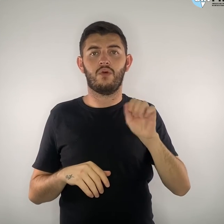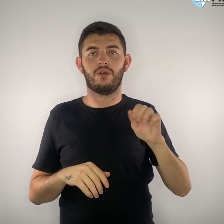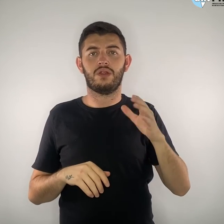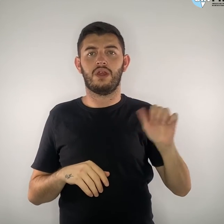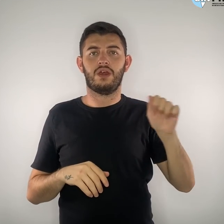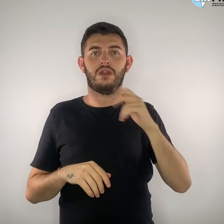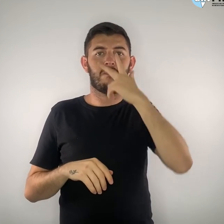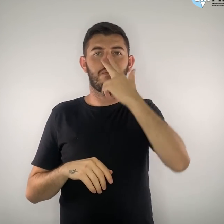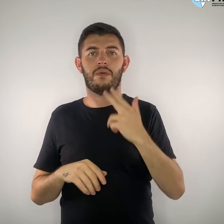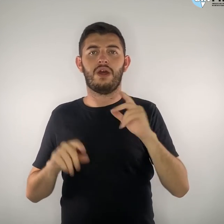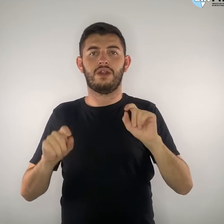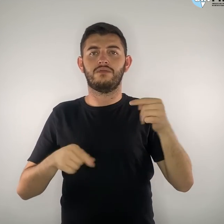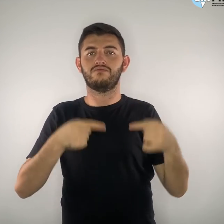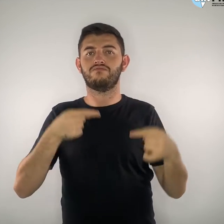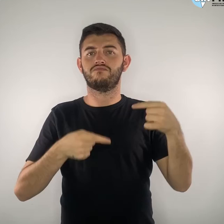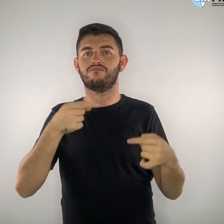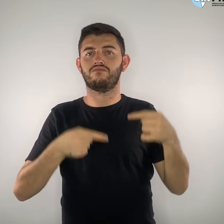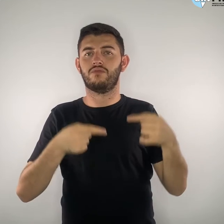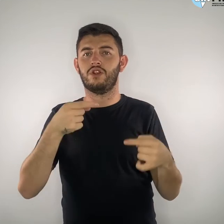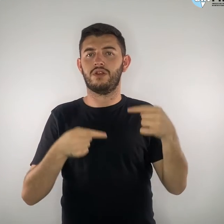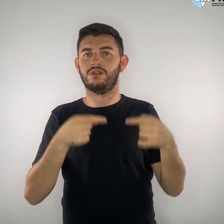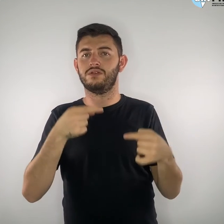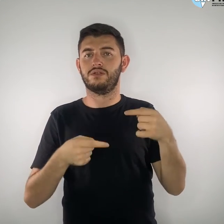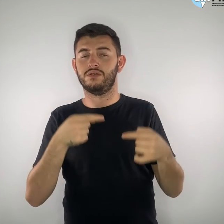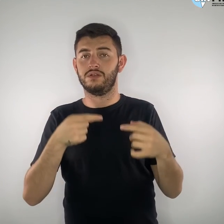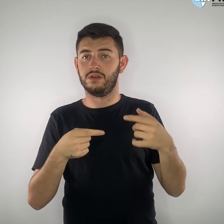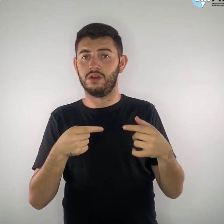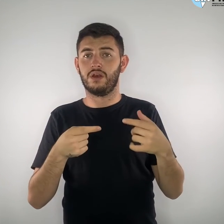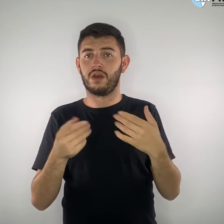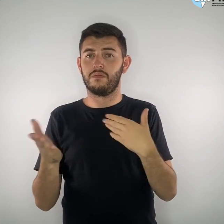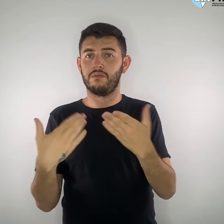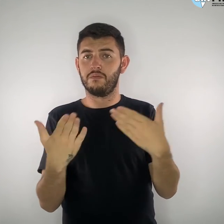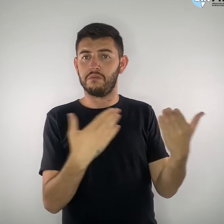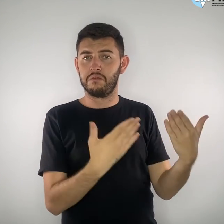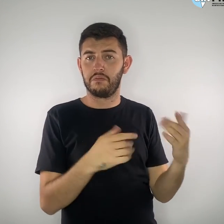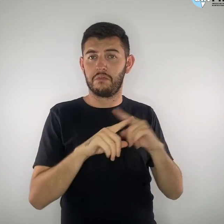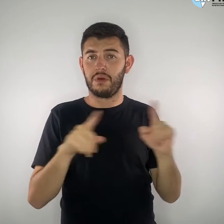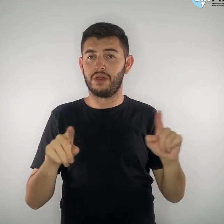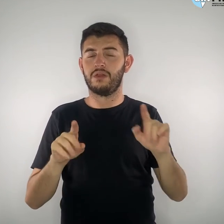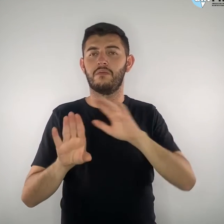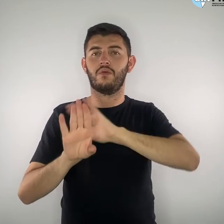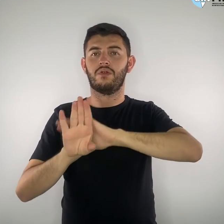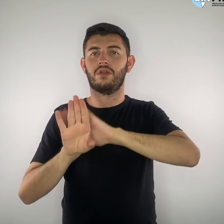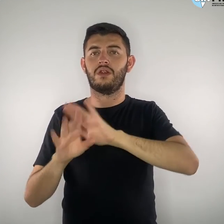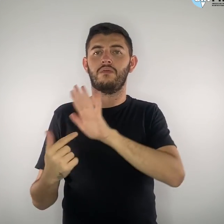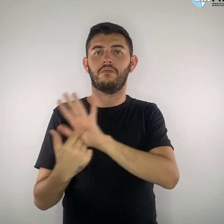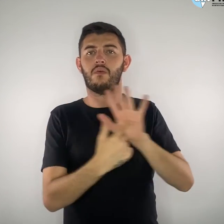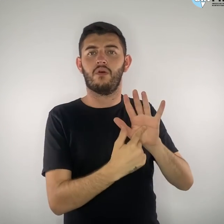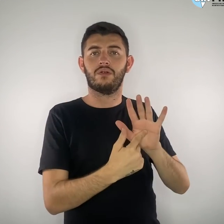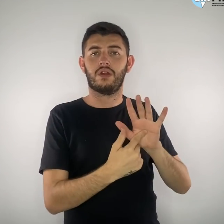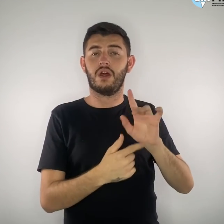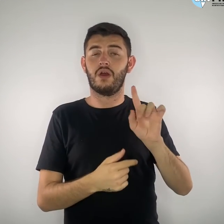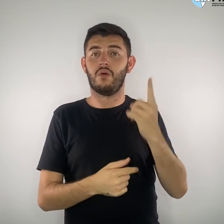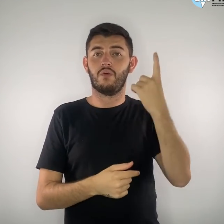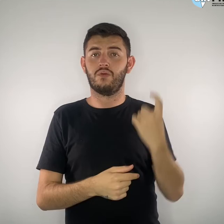discussão política, mas, na verdade, é a lei do pensamento único, defendida por